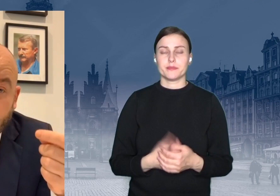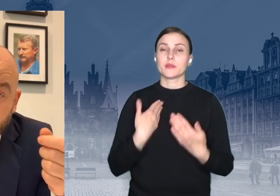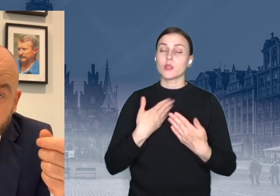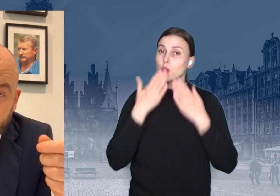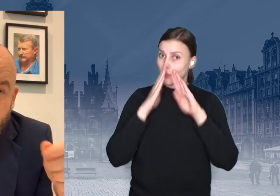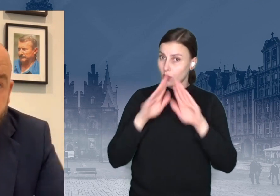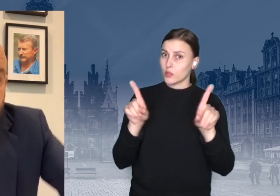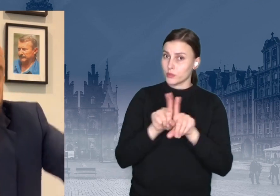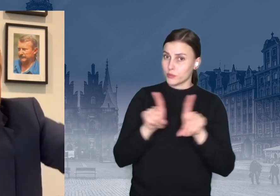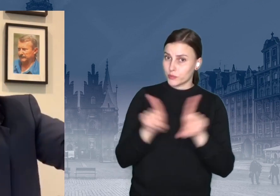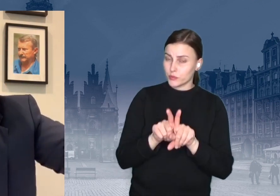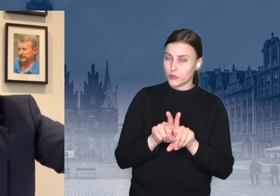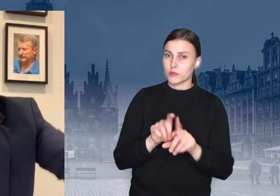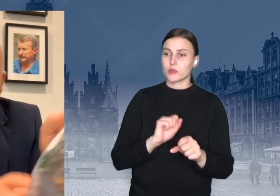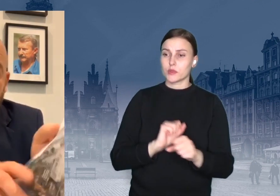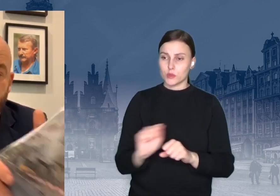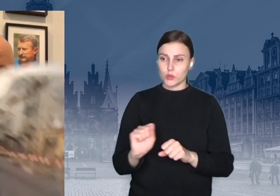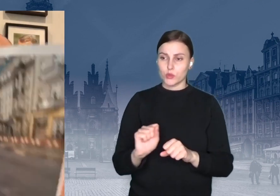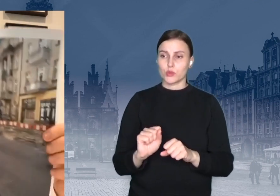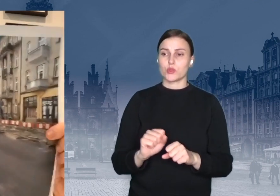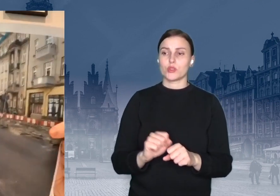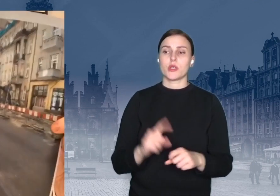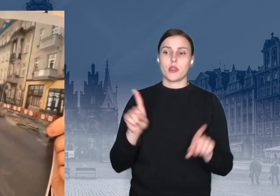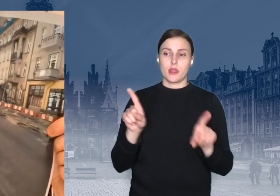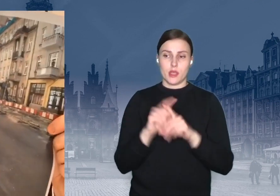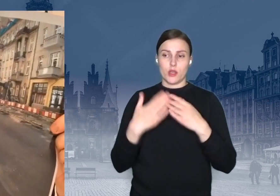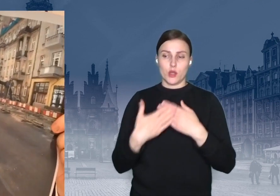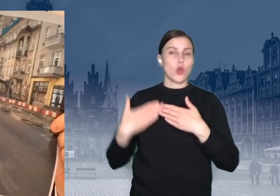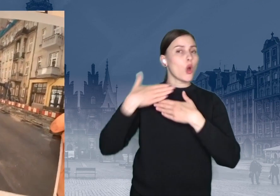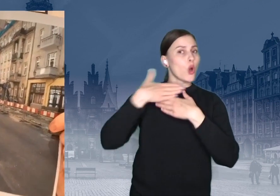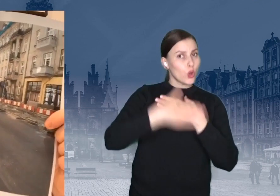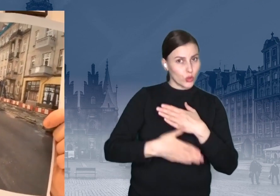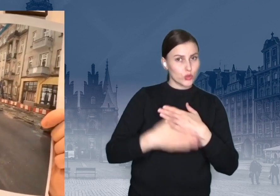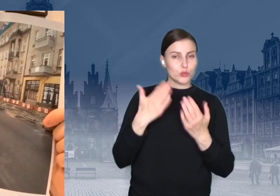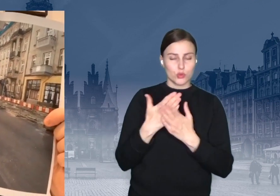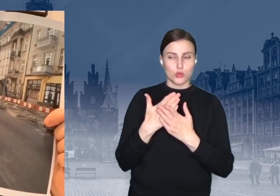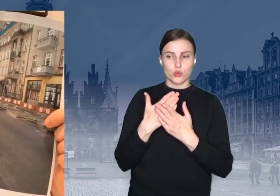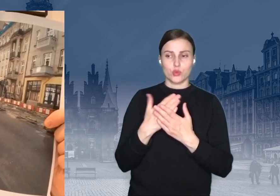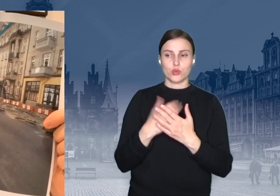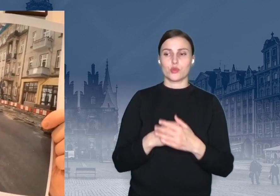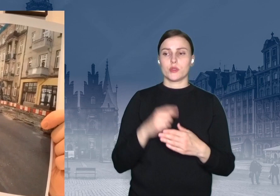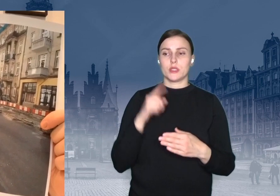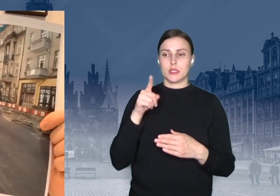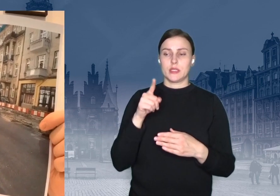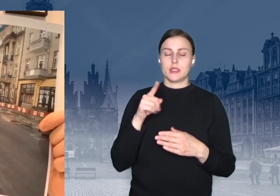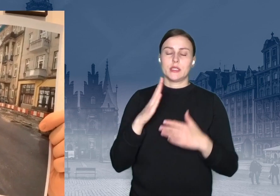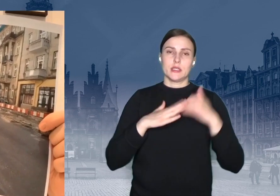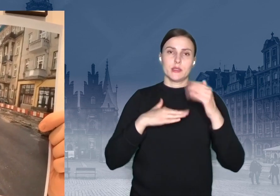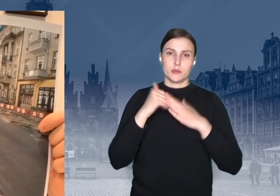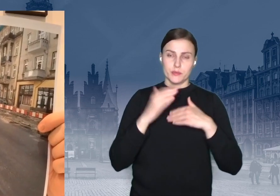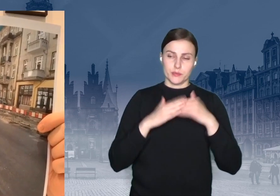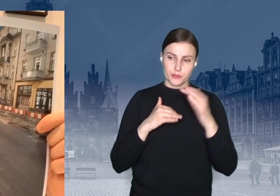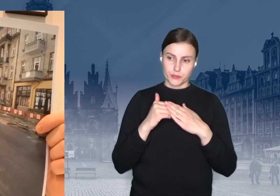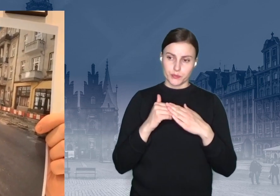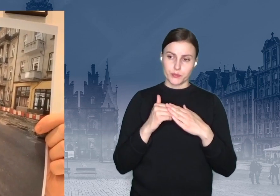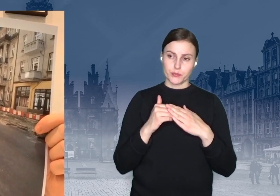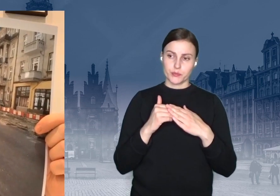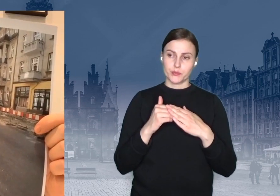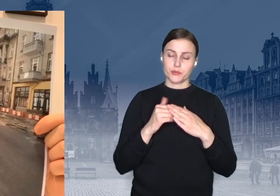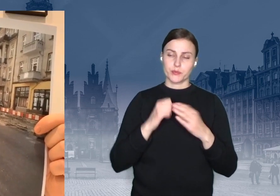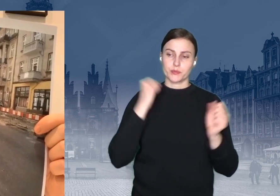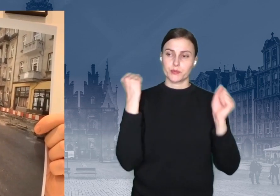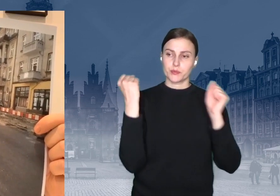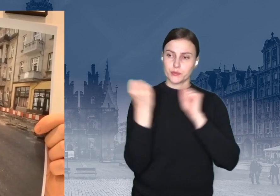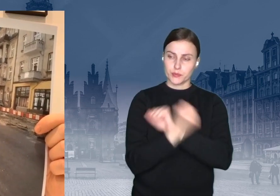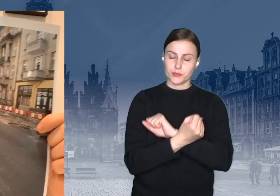już powoli kończymy. Przypominam Wam, kochani, że tutaj całą ulicę przebudowujemy, was z chodnikami, nowa